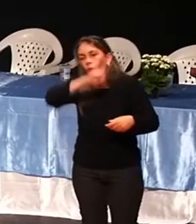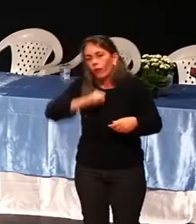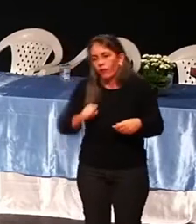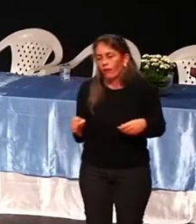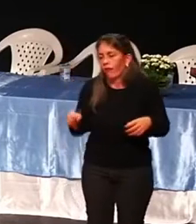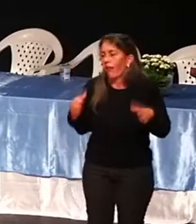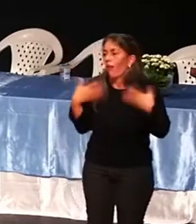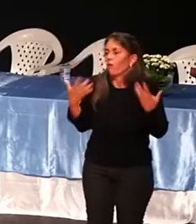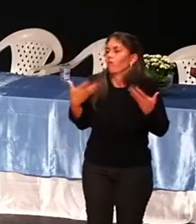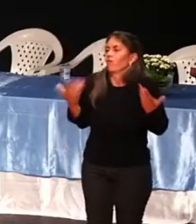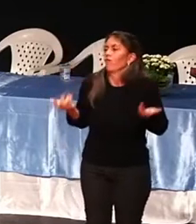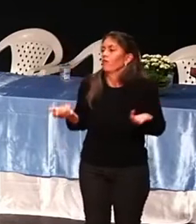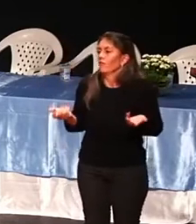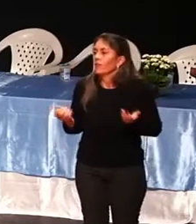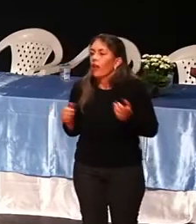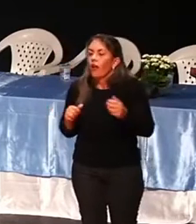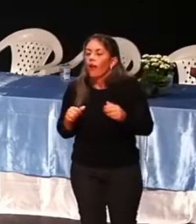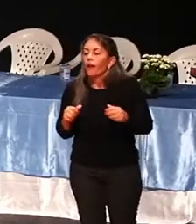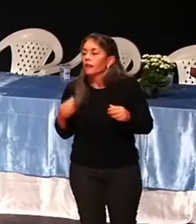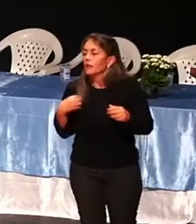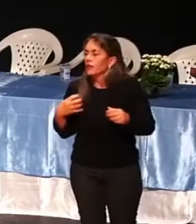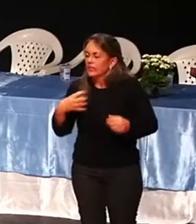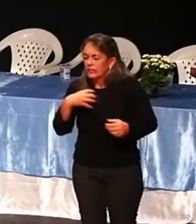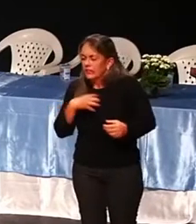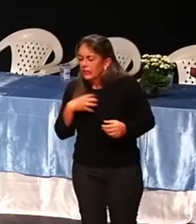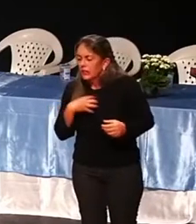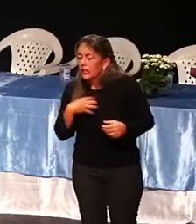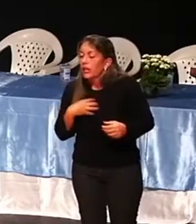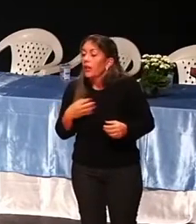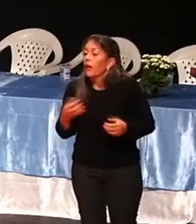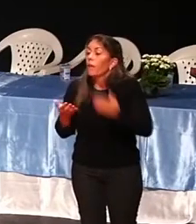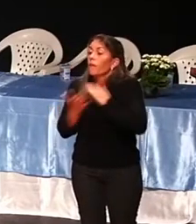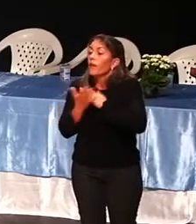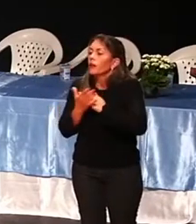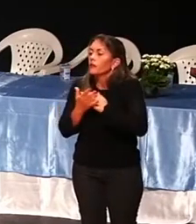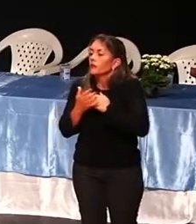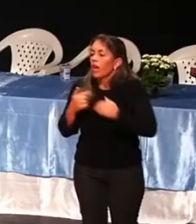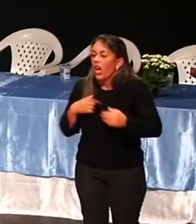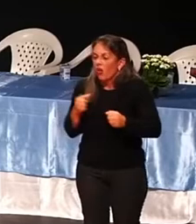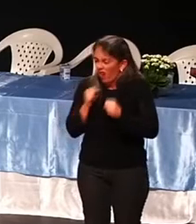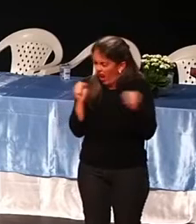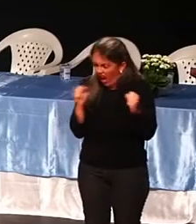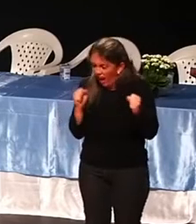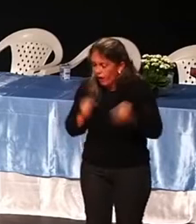Utilizar as emoções a seu favor. Está com raiva? Descarrega no pano. Sua casa vai ficar brilhante.